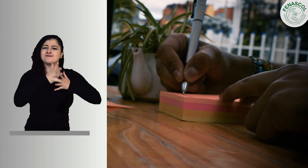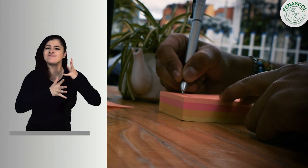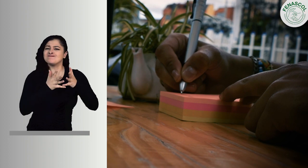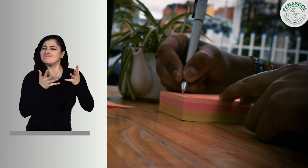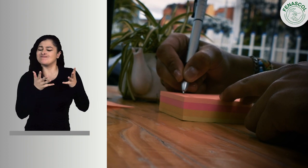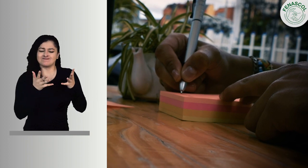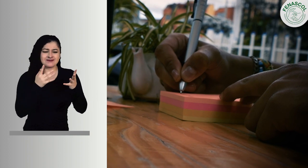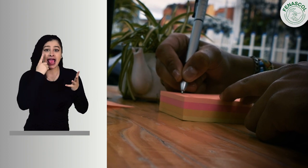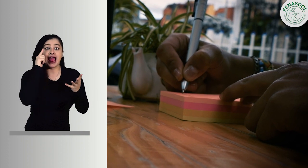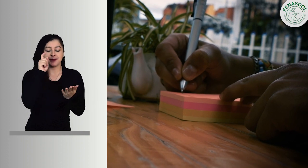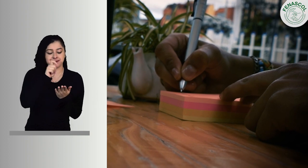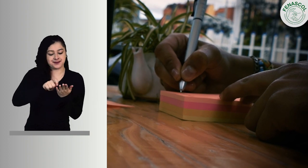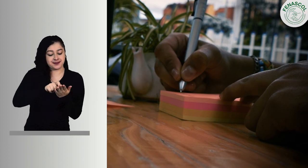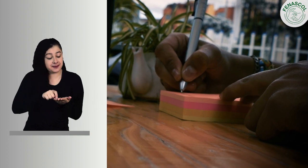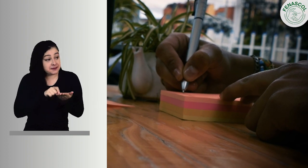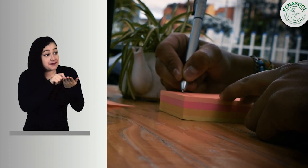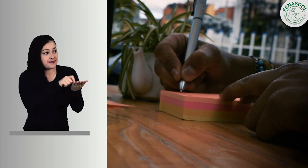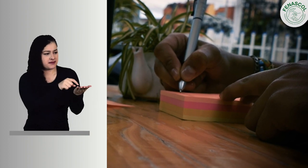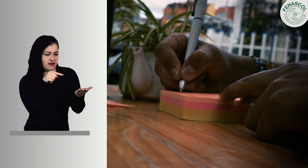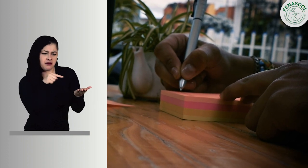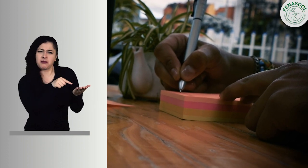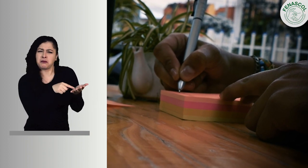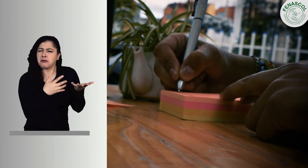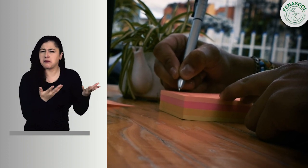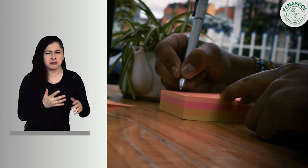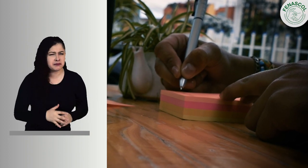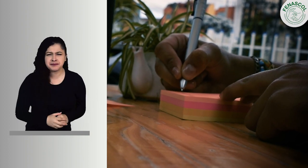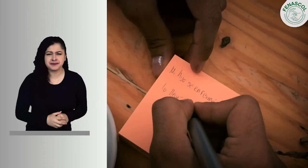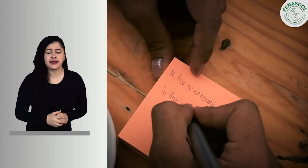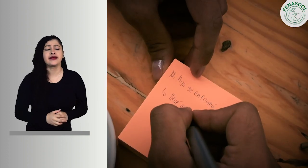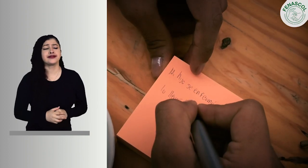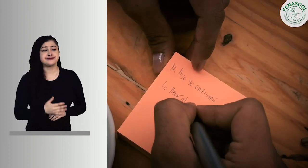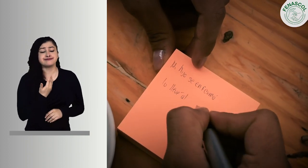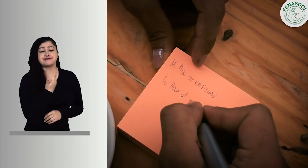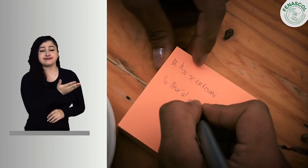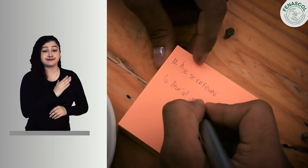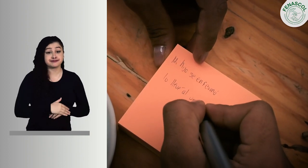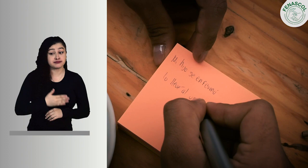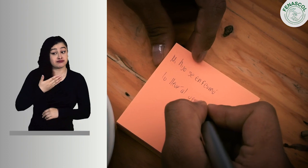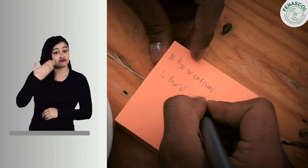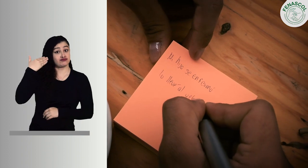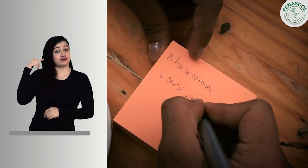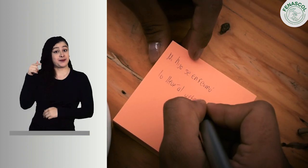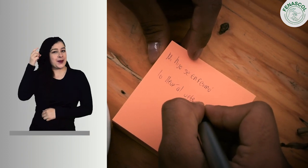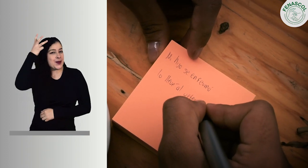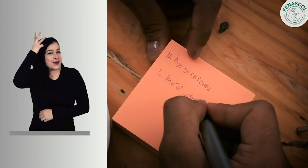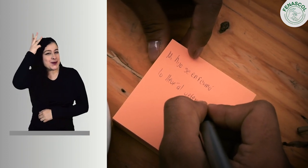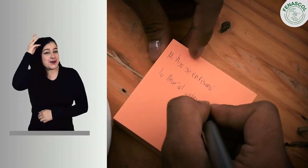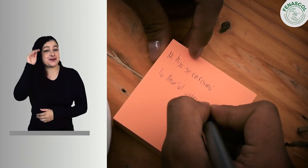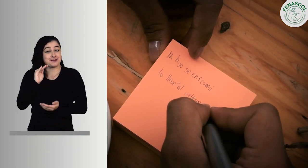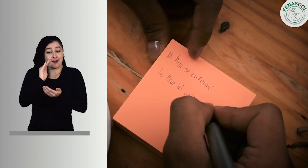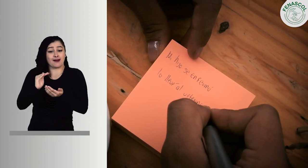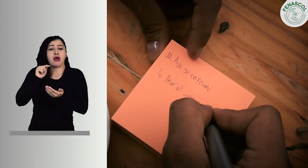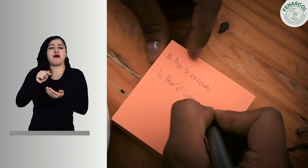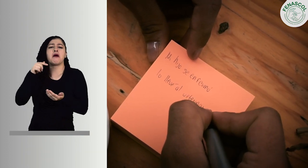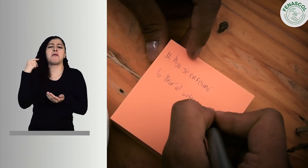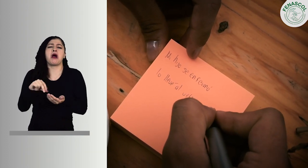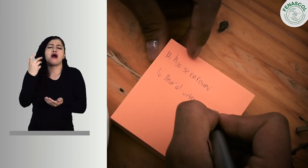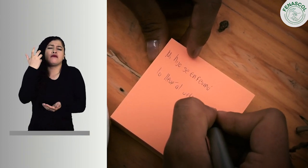Camilo quiere contarle algo a Erika, pero no sabe cómo hacerlo en señas. Así que decide escribirle. Le cuenta que su hijo